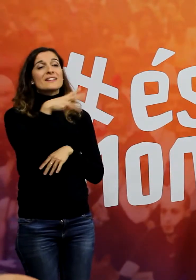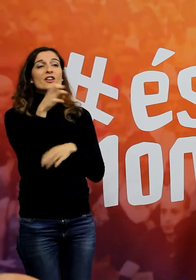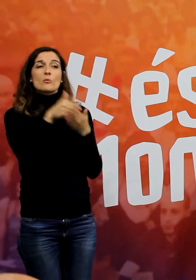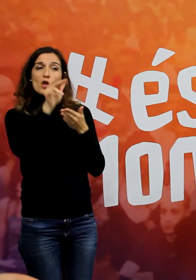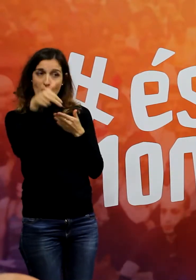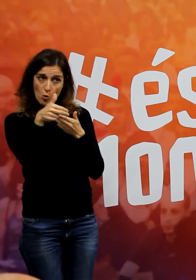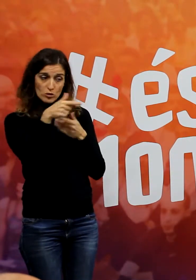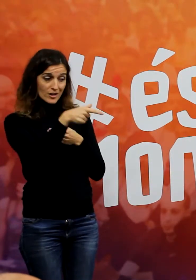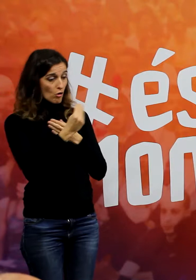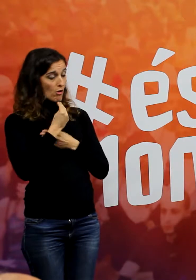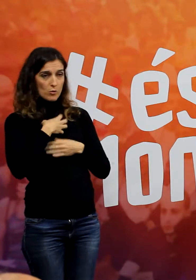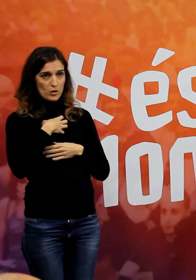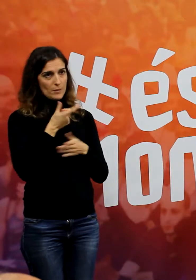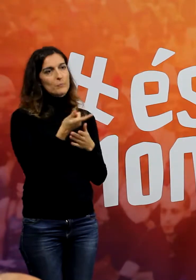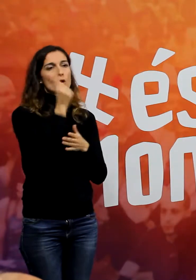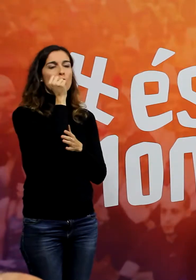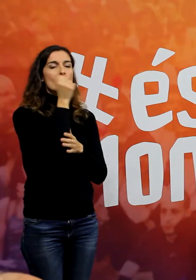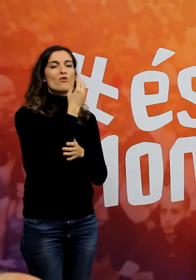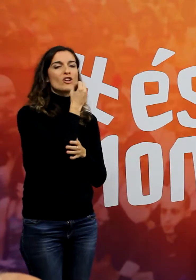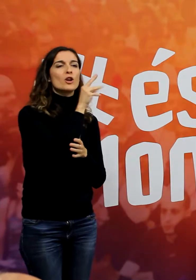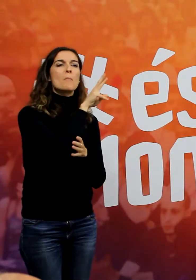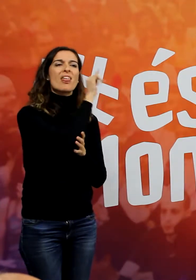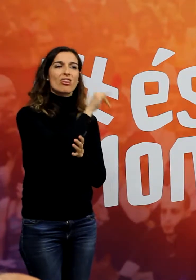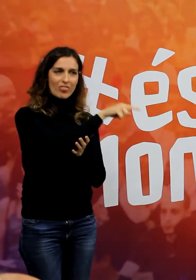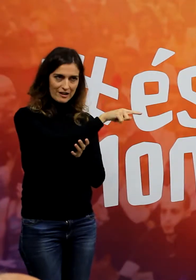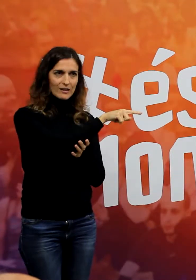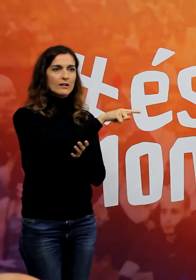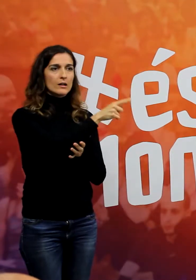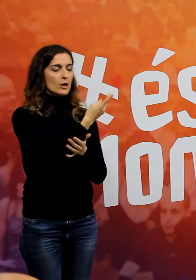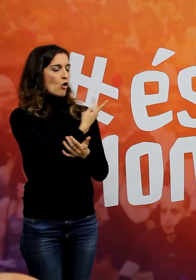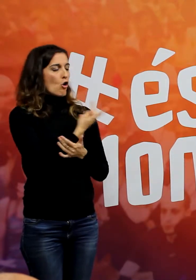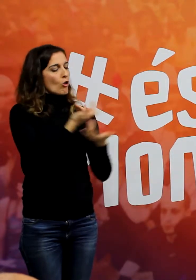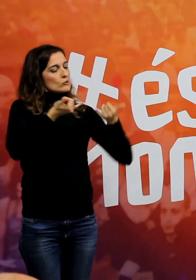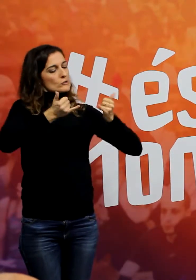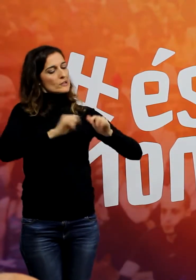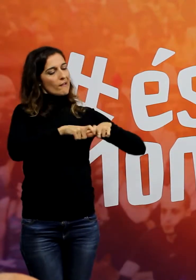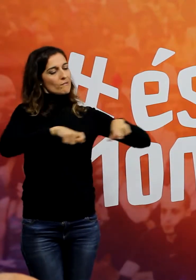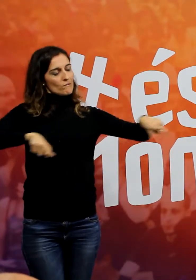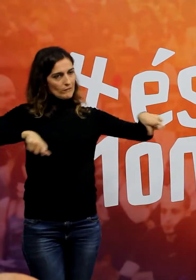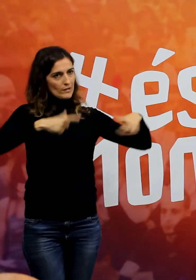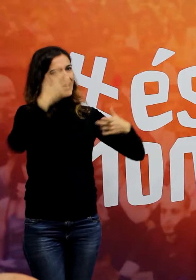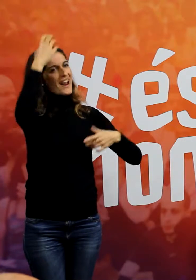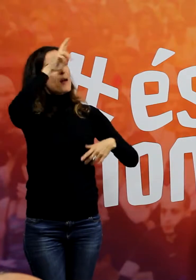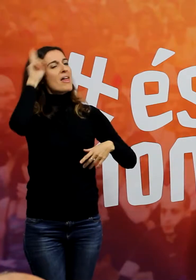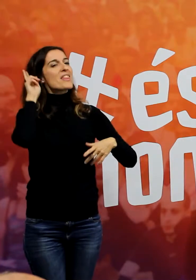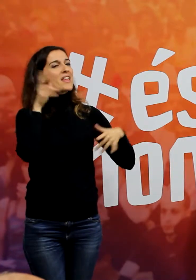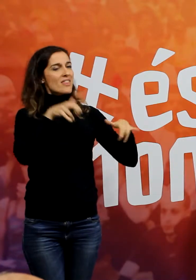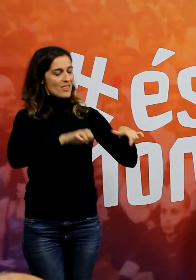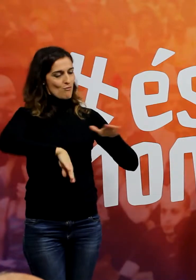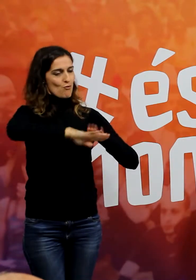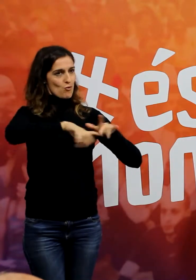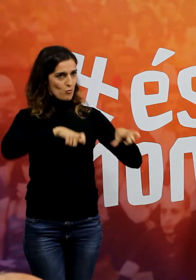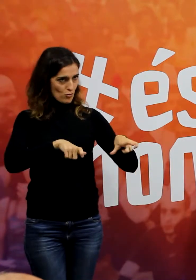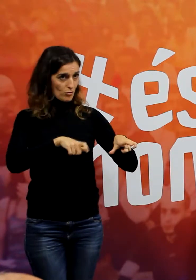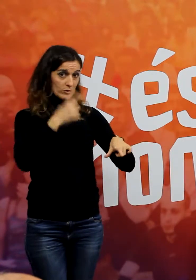per això no n'hi ha. Per pagar-li a Florentino Pérez quan se senten allí en el palco VIP del Real Madrid, que no li passarem